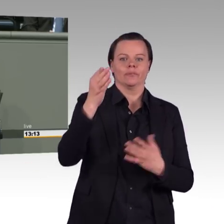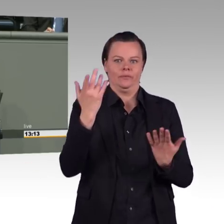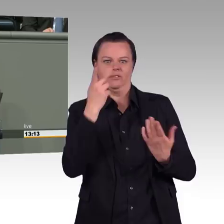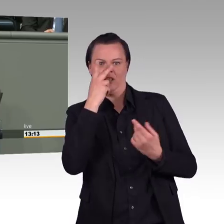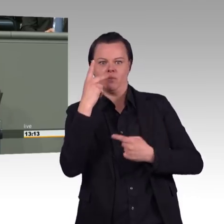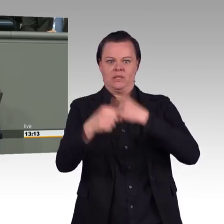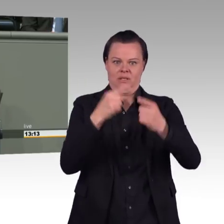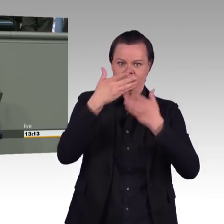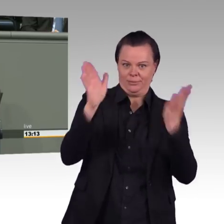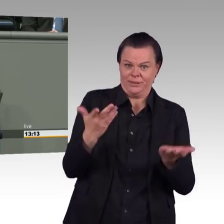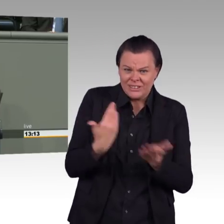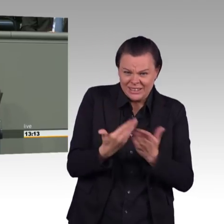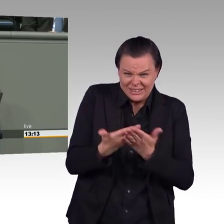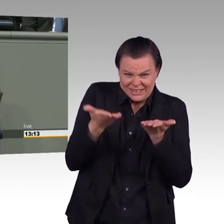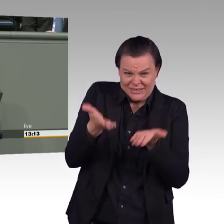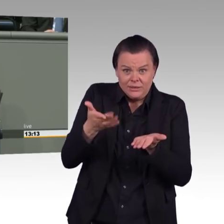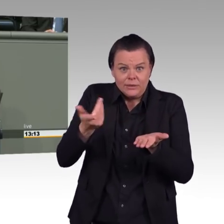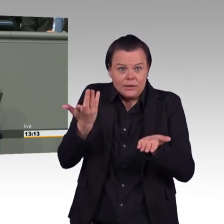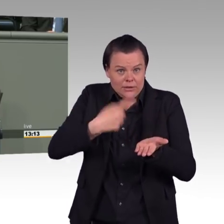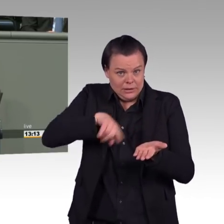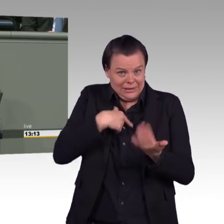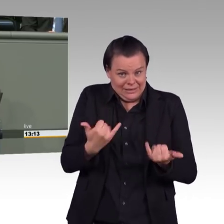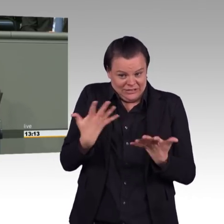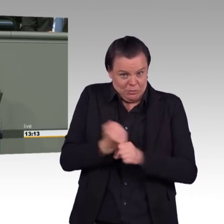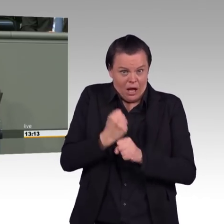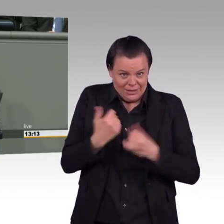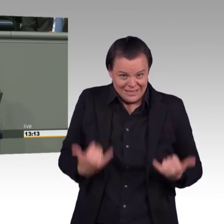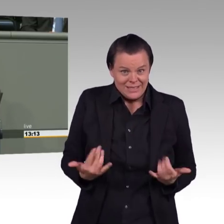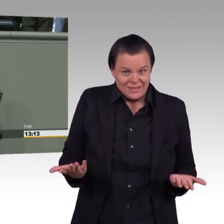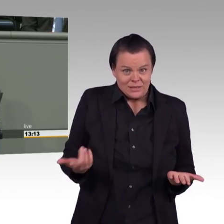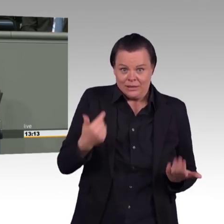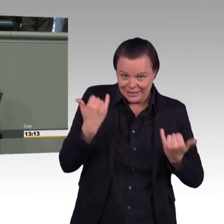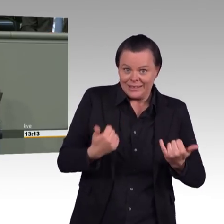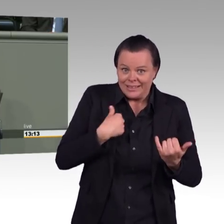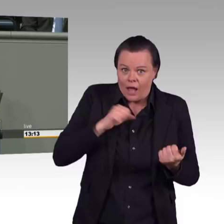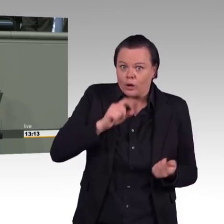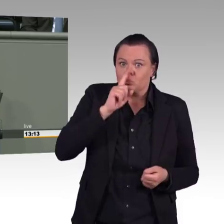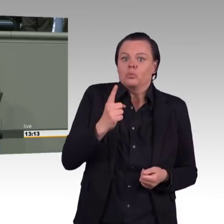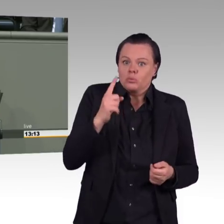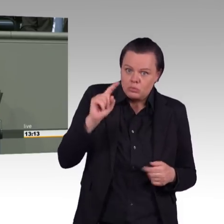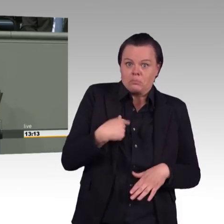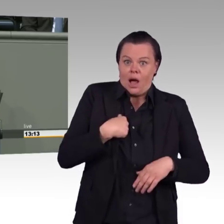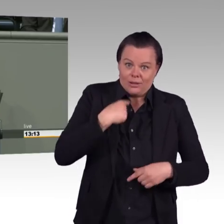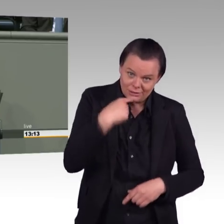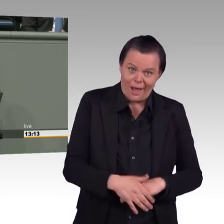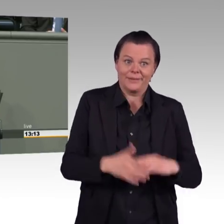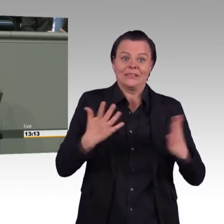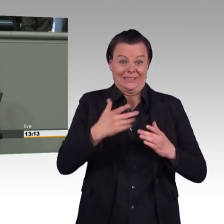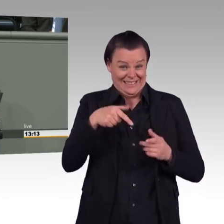in Deutschland alle Kohlekraftwerke abschließen würden, ändert sich im Weltklima gar nichts. Die 0